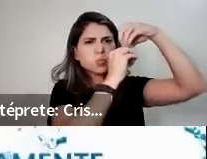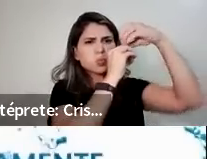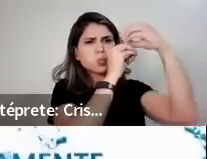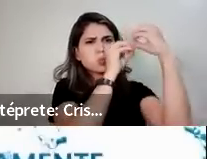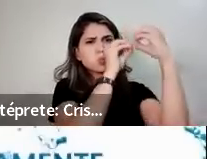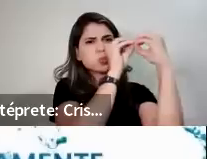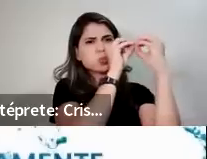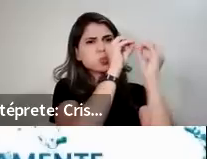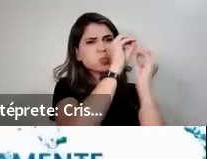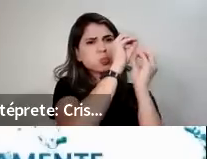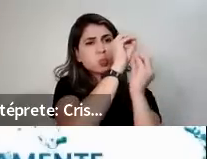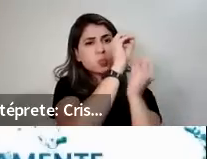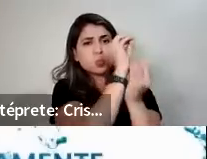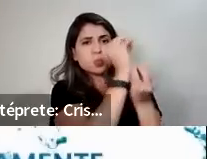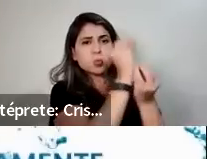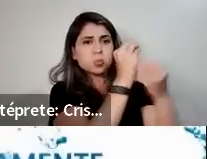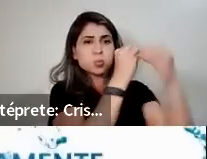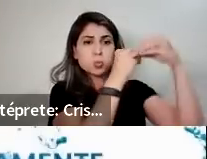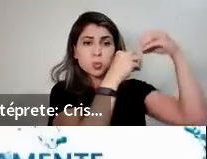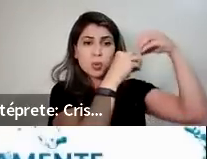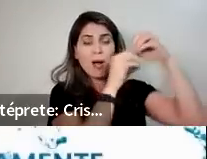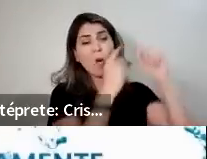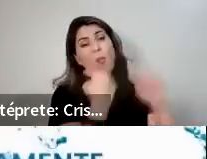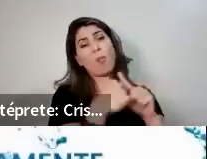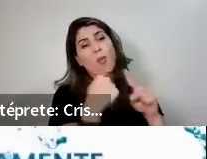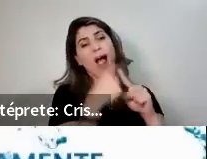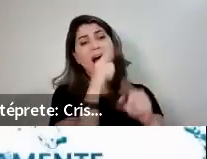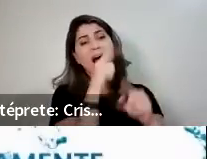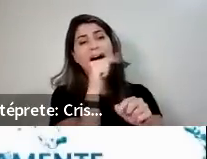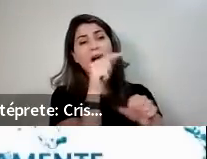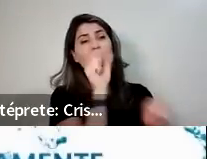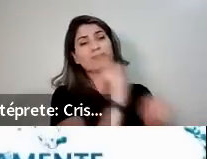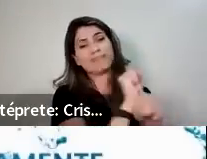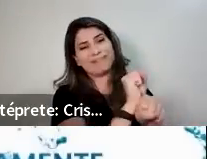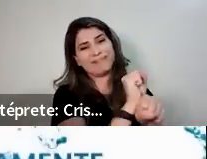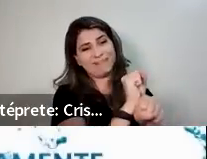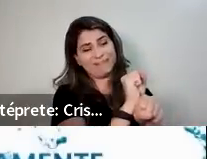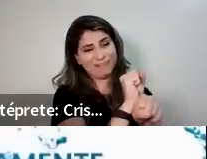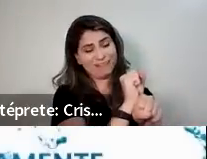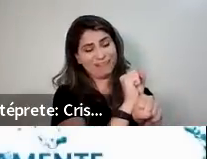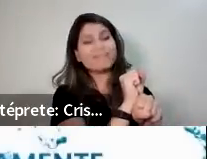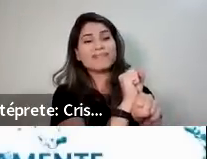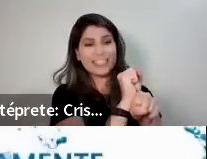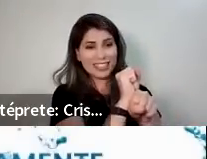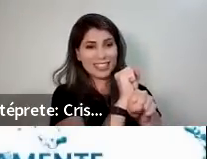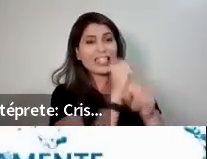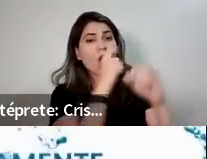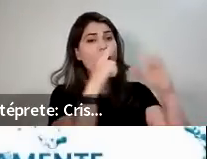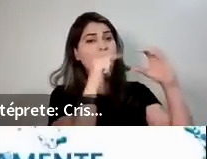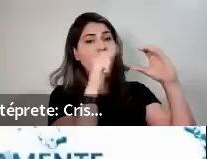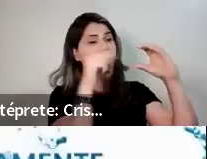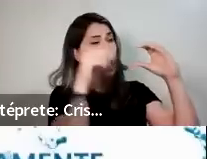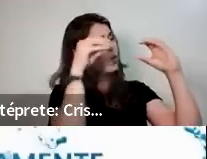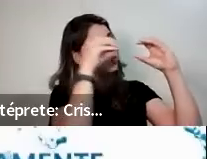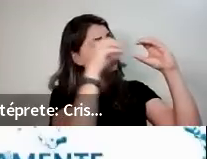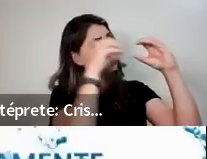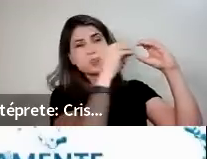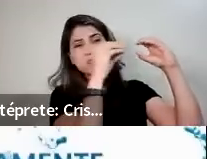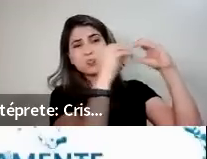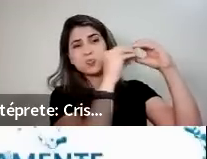que essa atração não aconteça e não forma essas moléculas grandes, a água tem que estar em movimento.